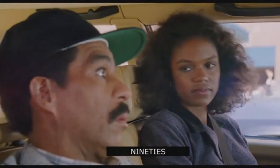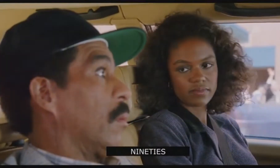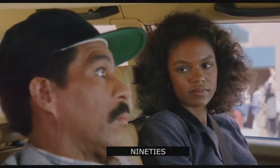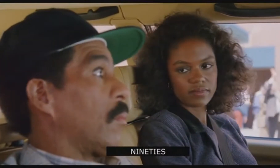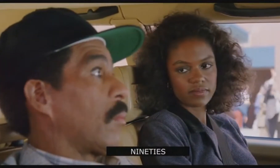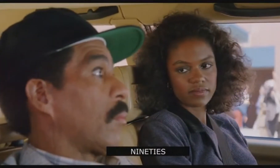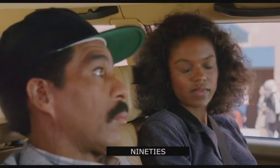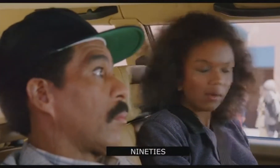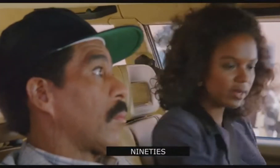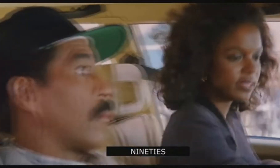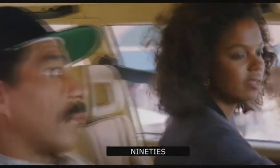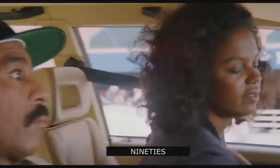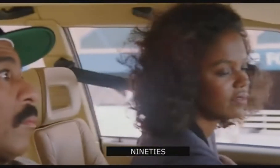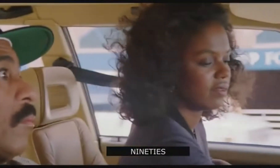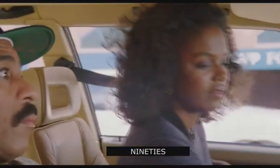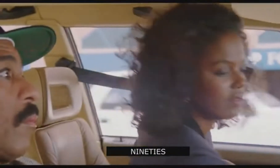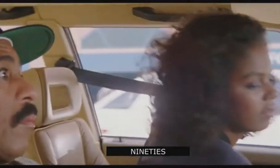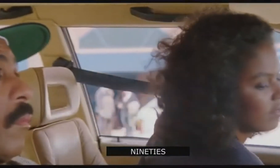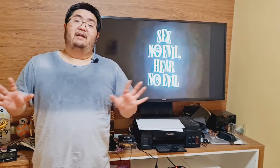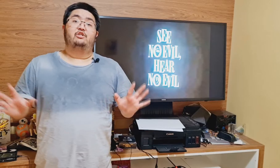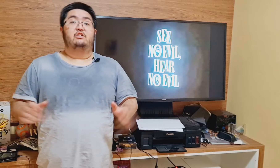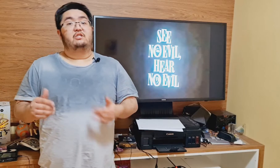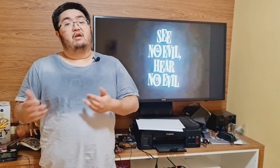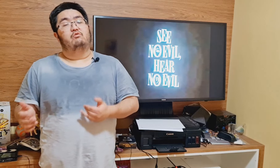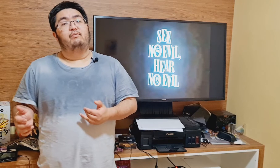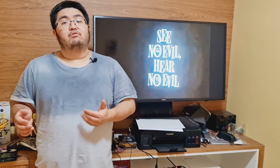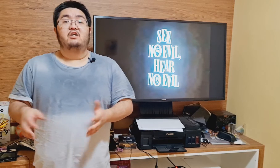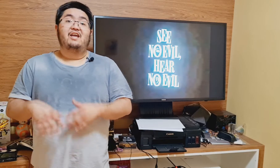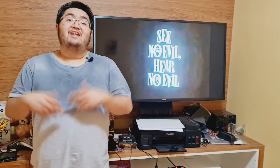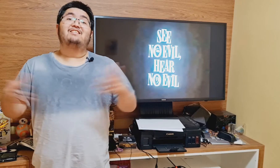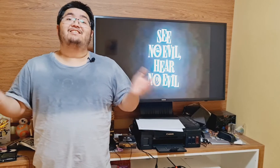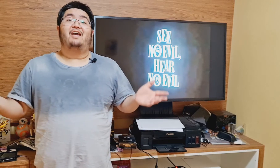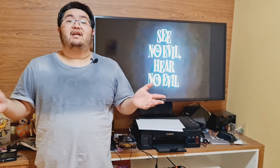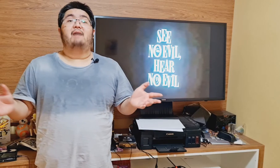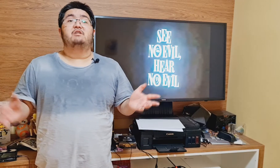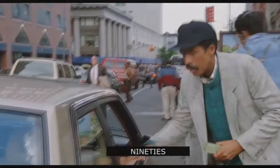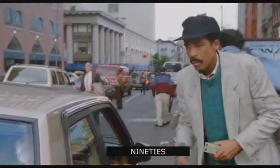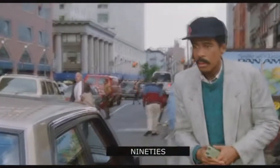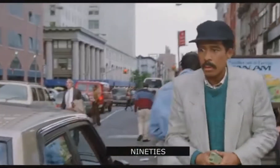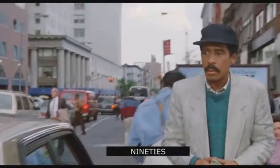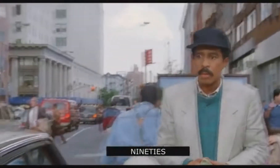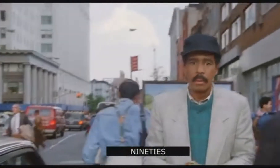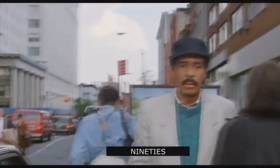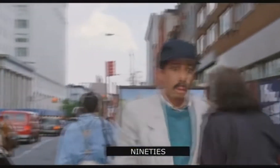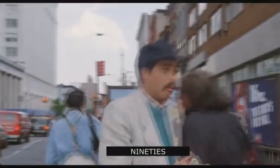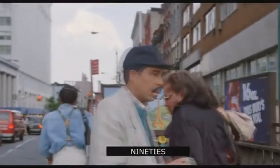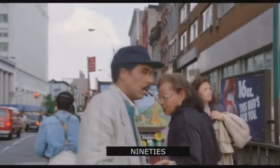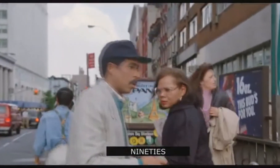porém apenas no conceder carona, já que a partir de certo ponto ele segue caminhando e nega-se a utilizar bengala